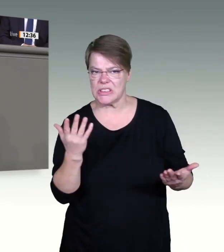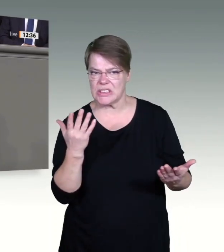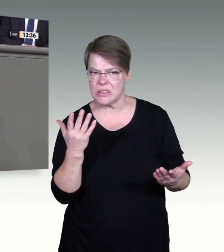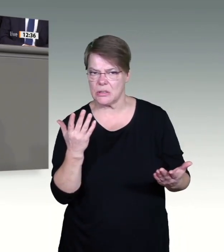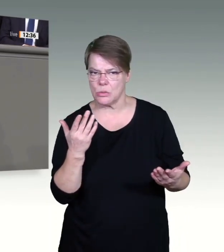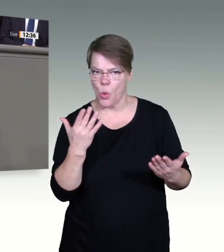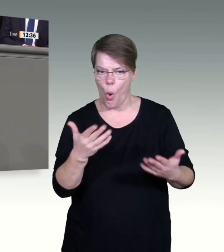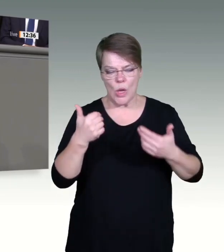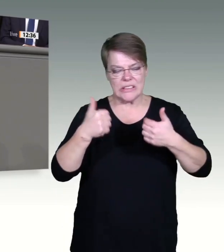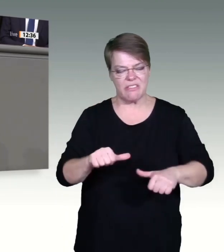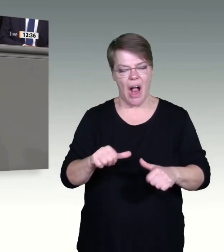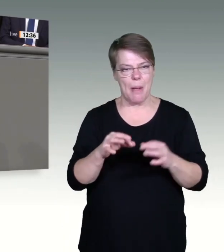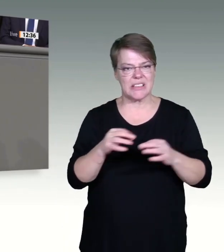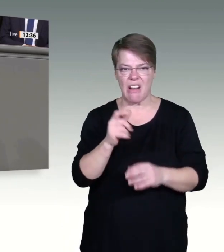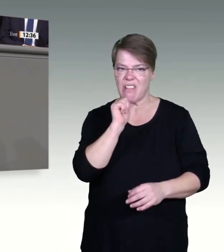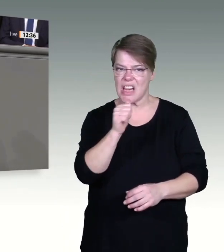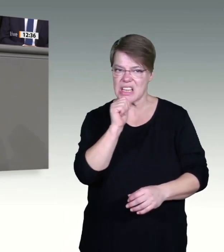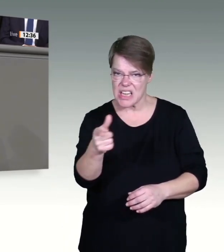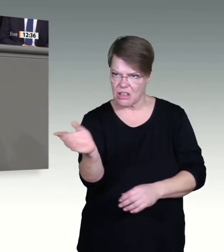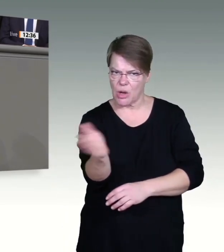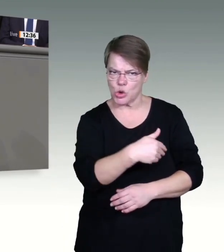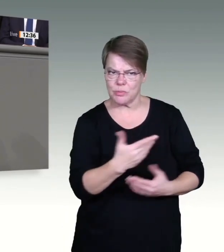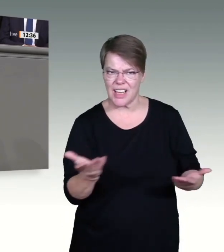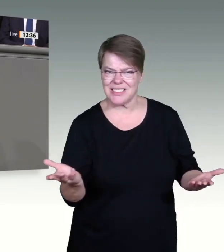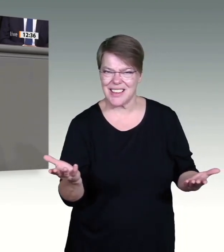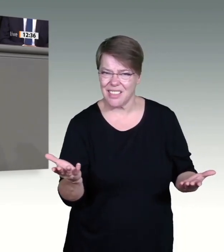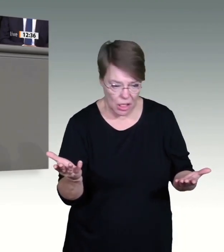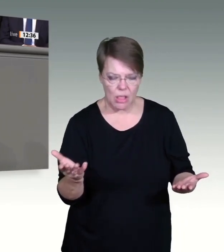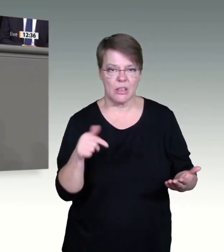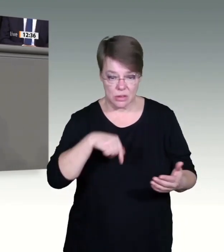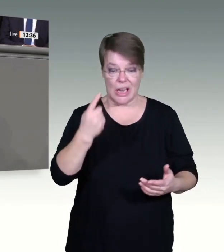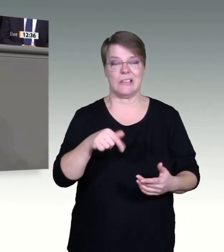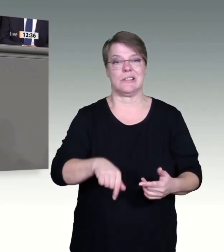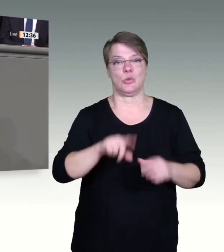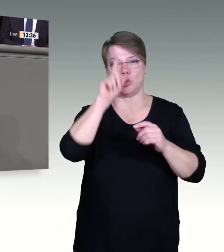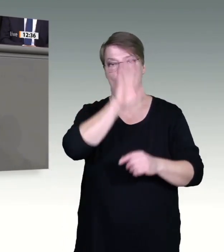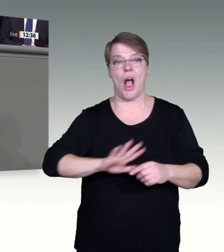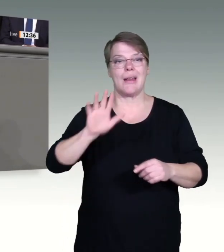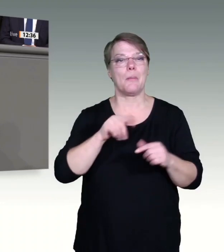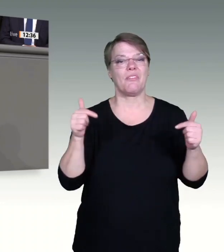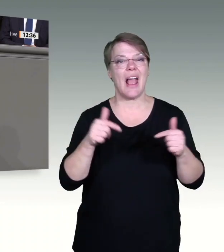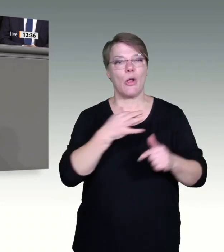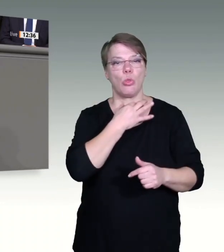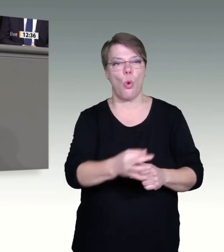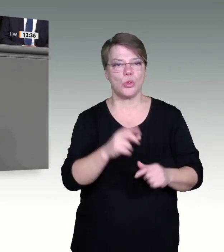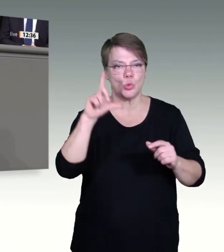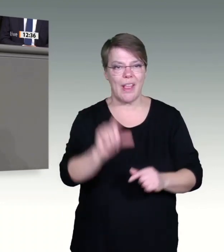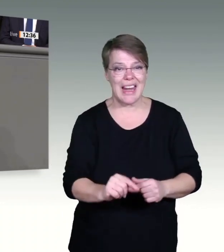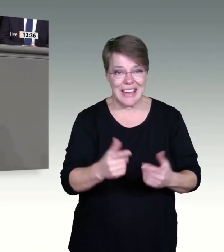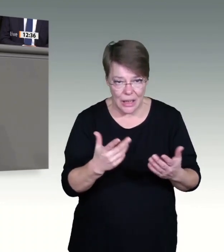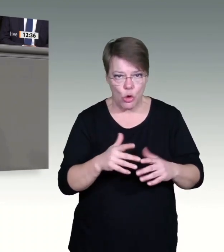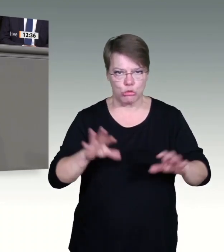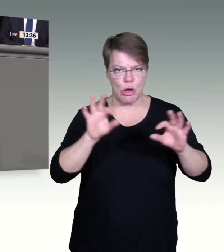sondern wegen ihrer falschen Politik, durch die mitten in der Krise Tausende Intensivbetten einfach abgebaut und an die Zehntausend